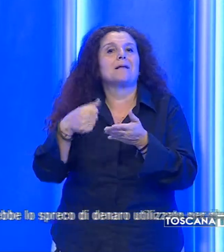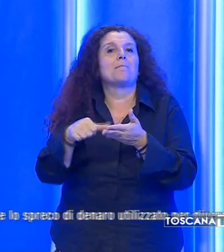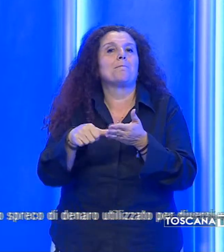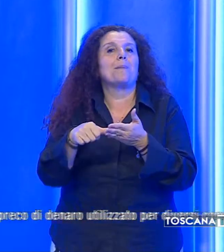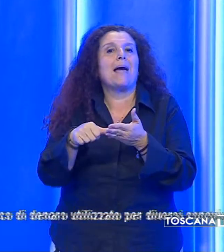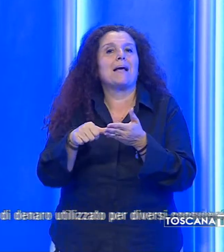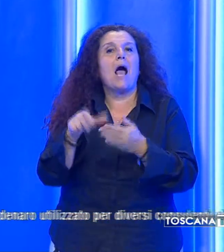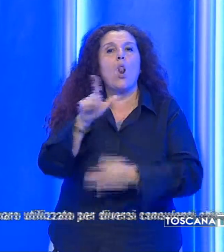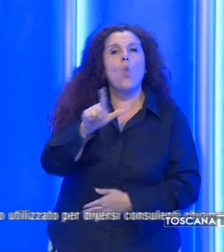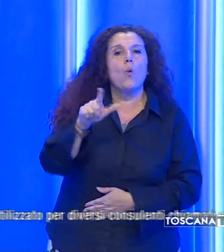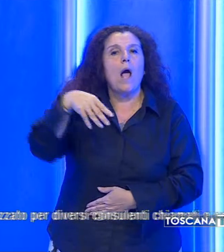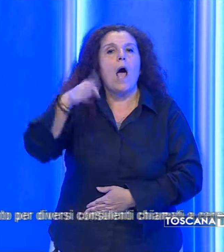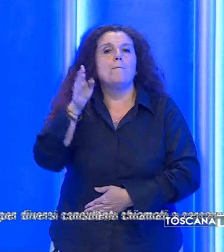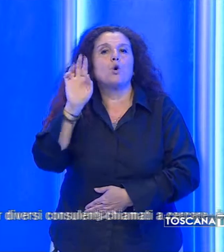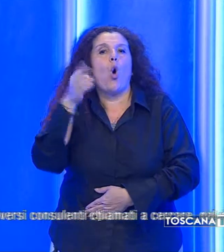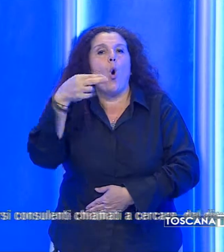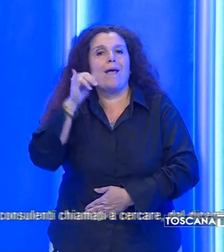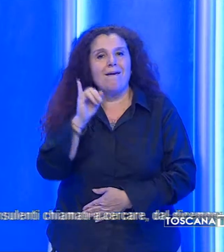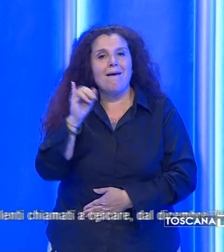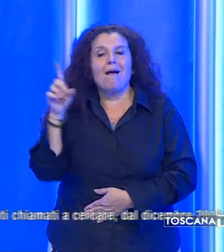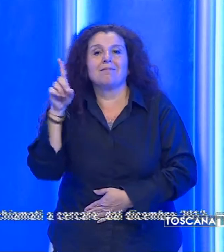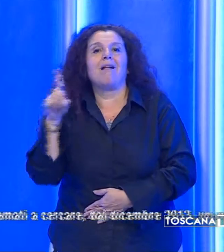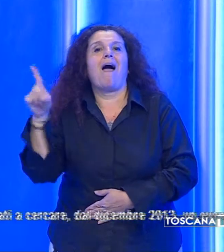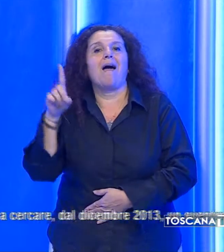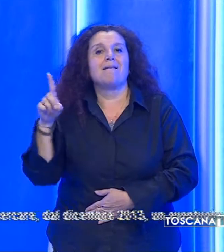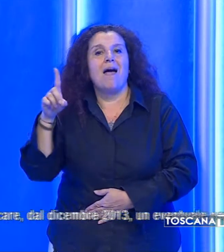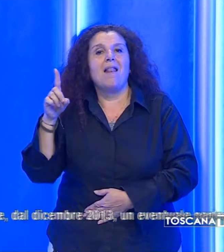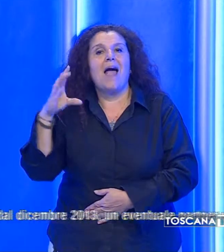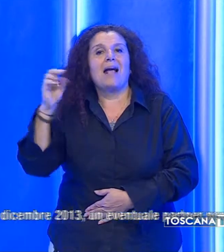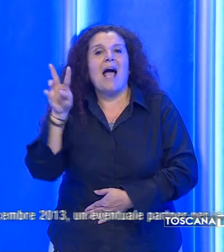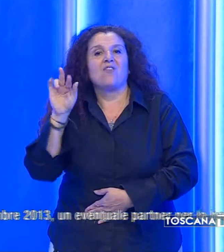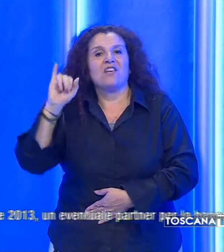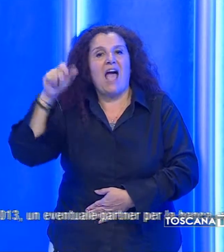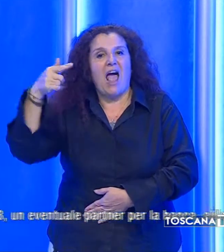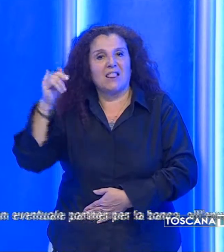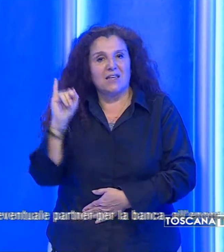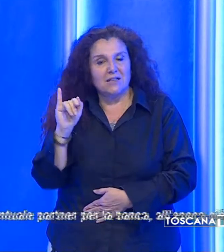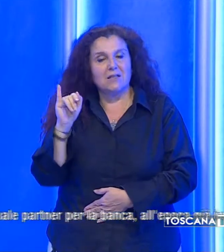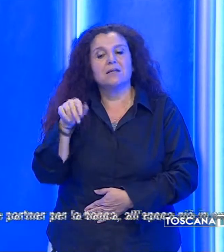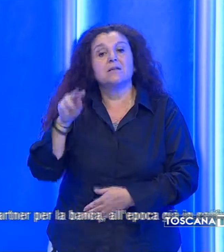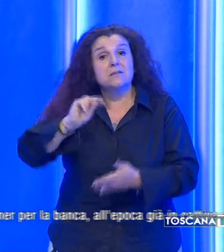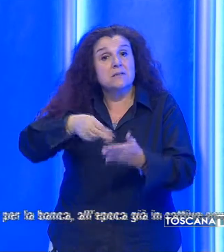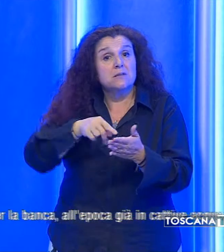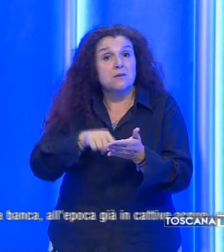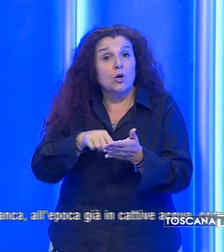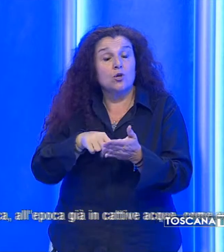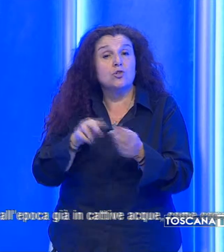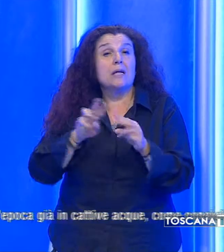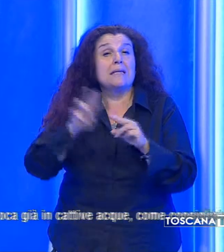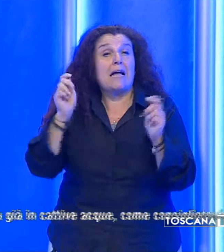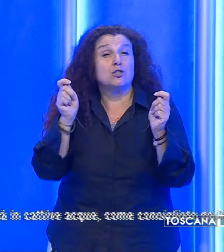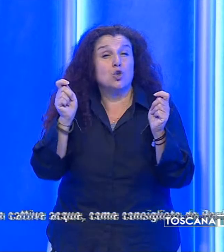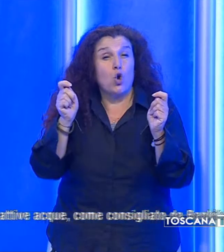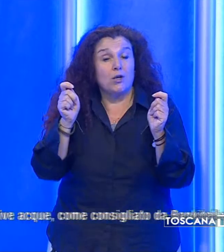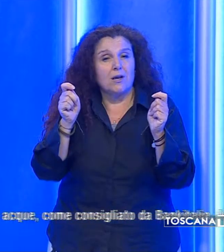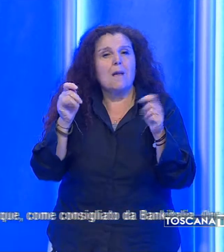Luca Bronchi e Daniele Cabiati. È quanto scrive oggi la Nazione.